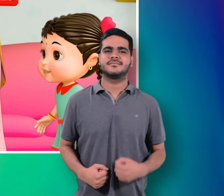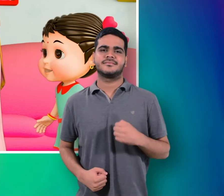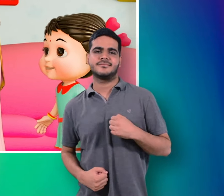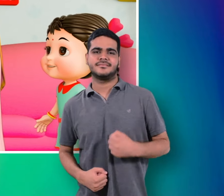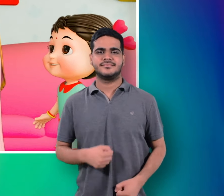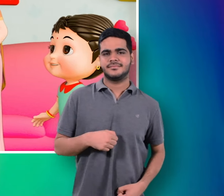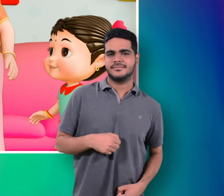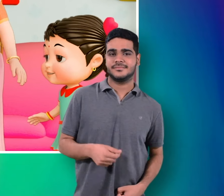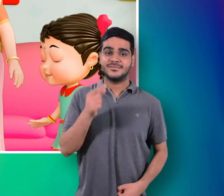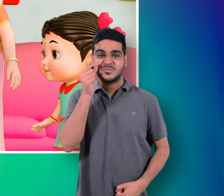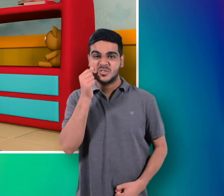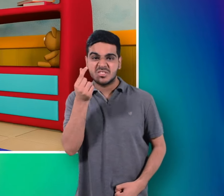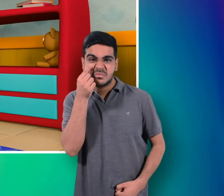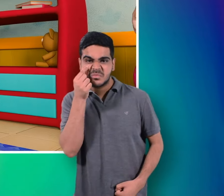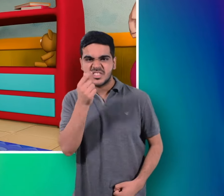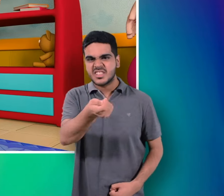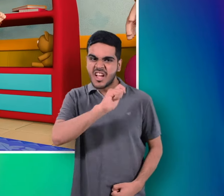चोर पकड़े गए ये